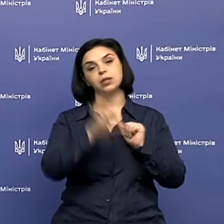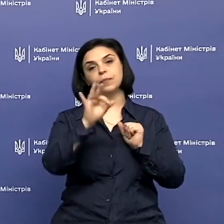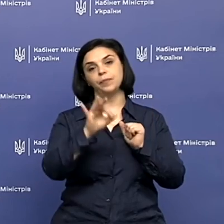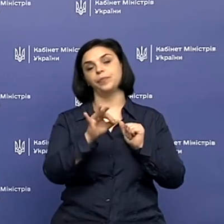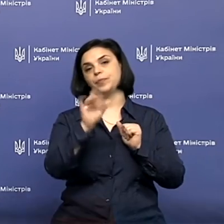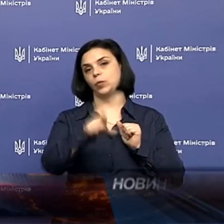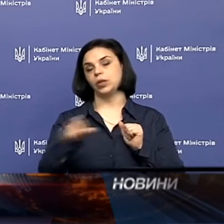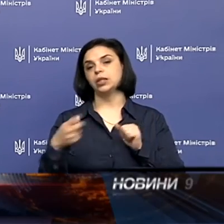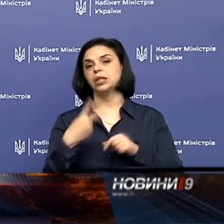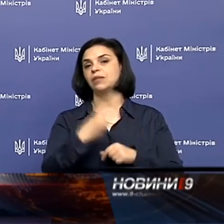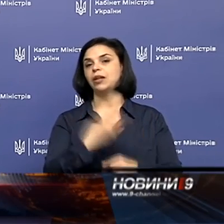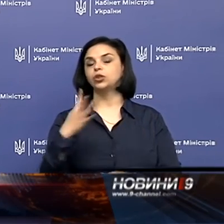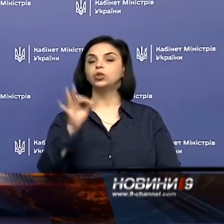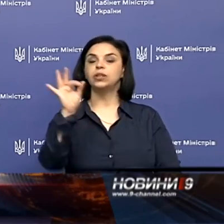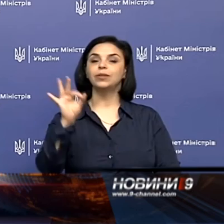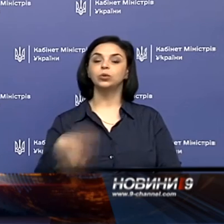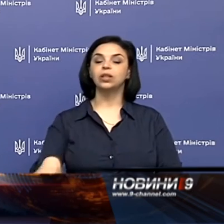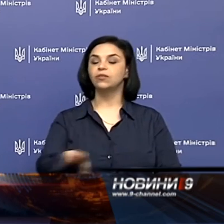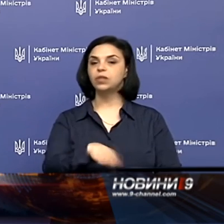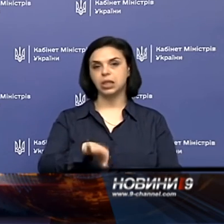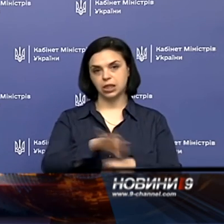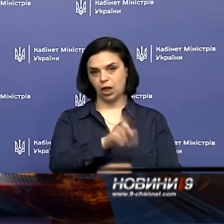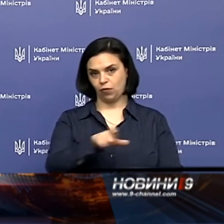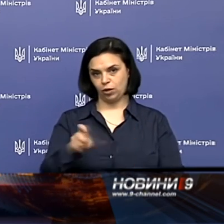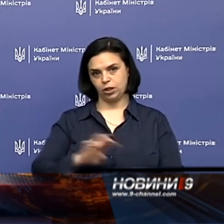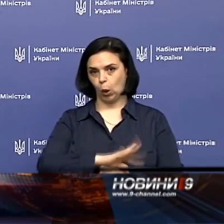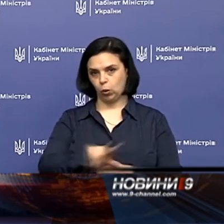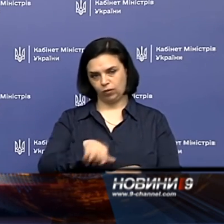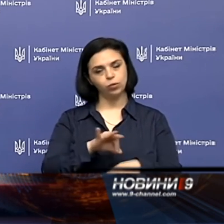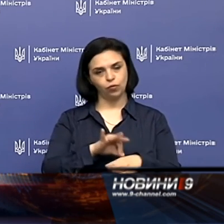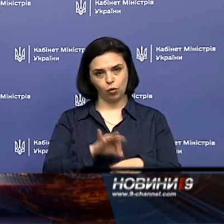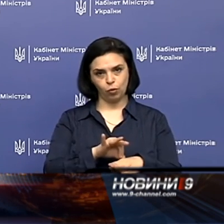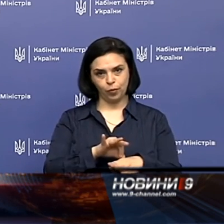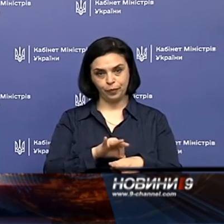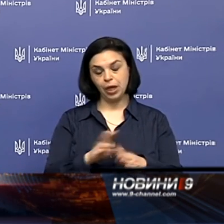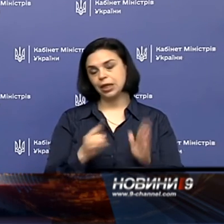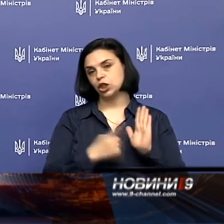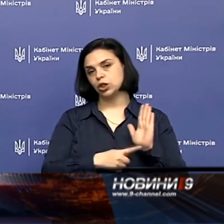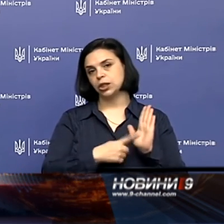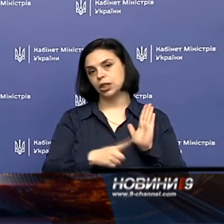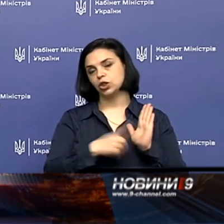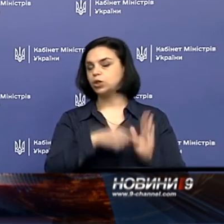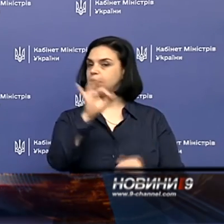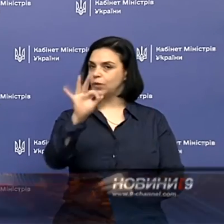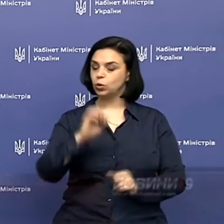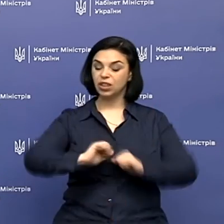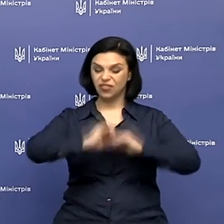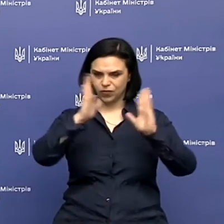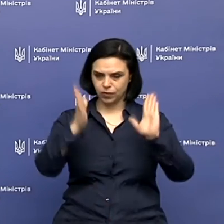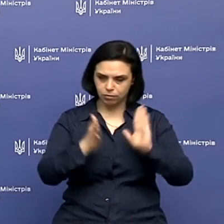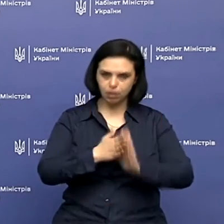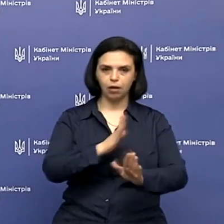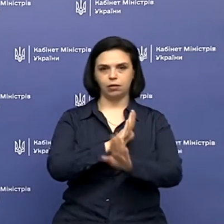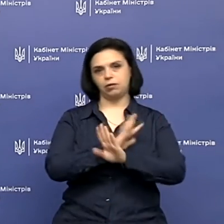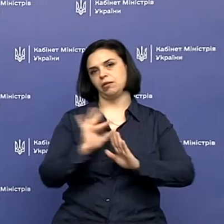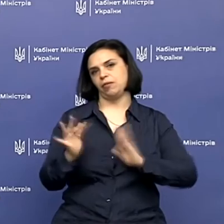Це 24% від усіх захворівших на коронавірусну хворобу. І 66% усіх летальних